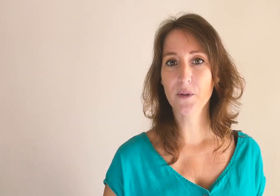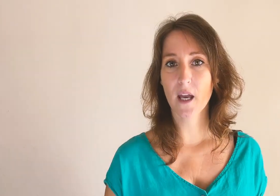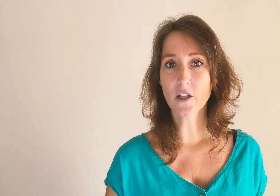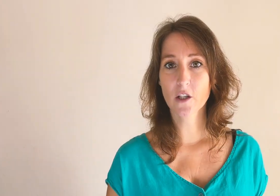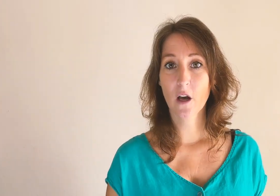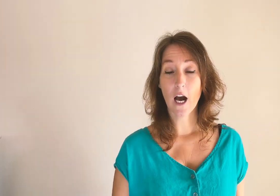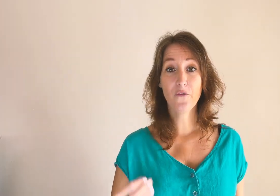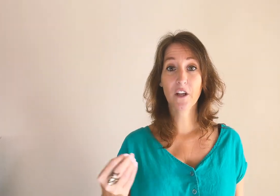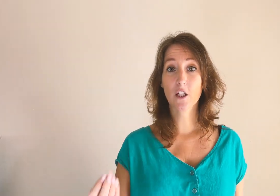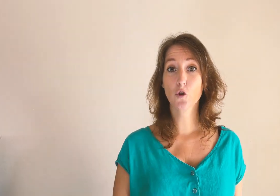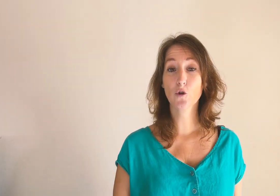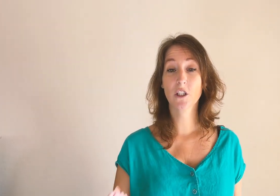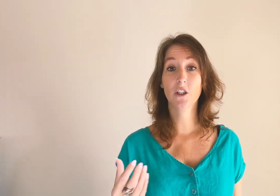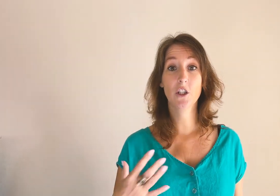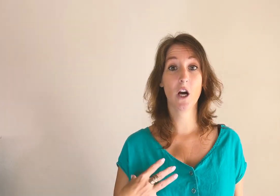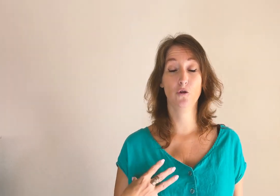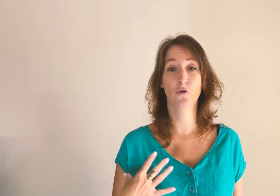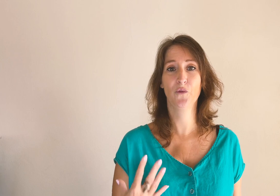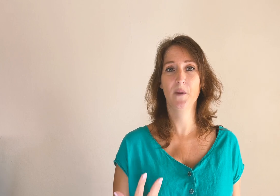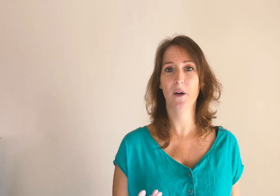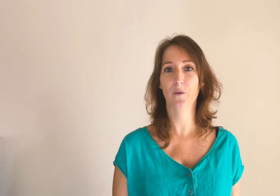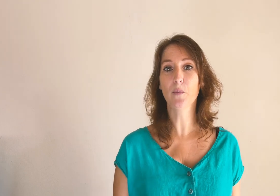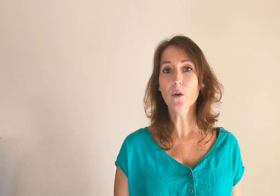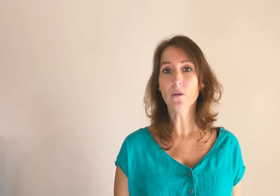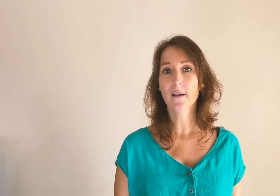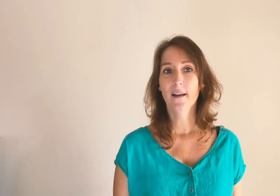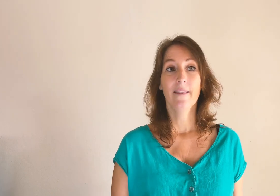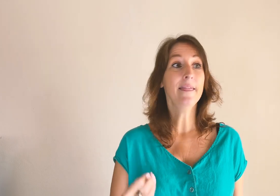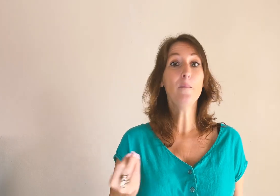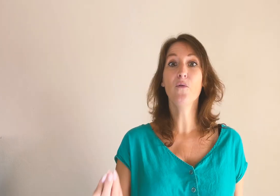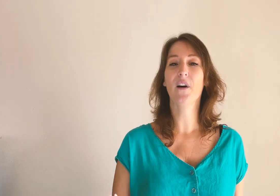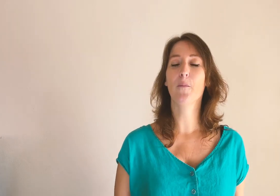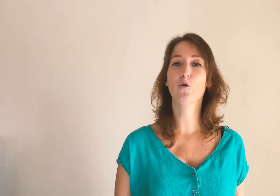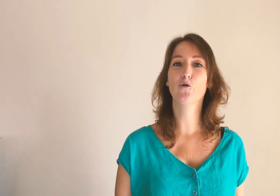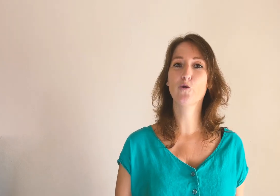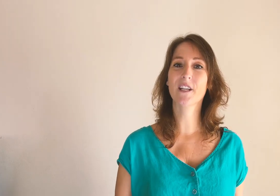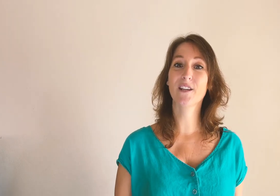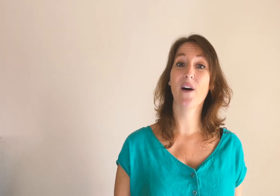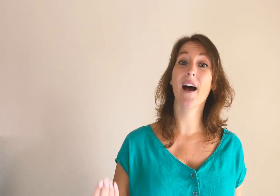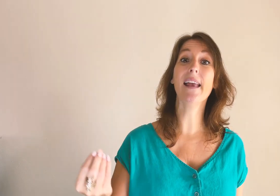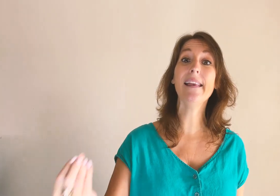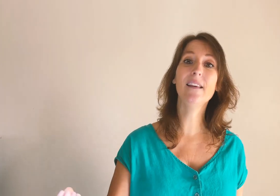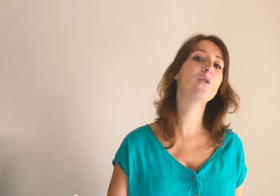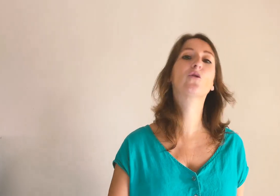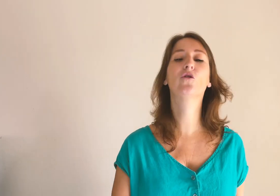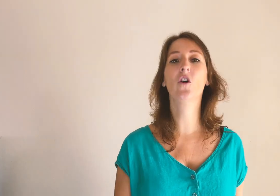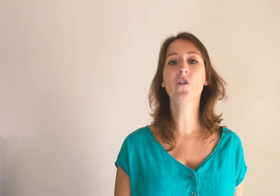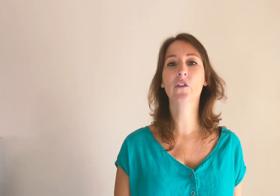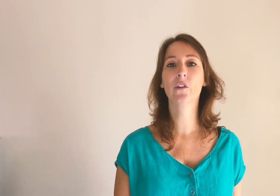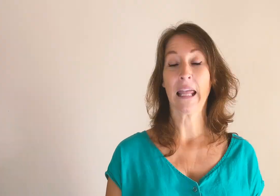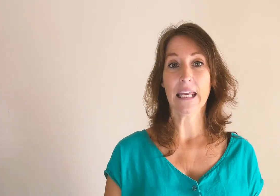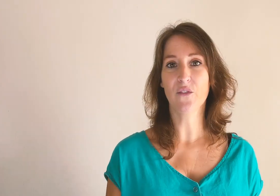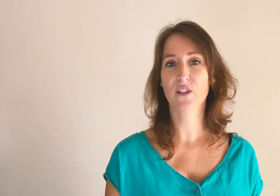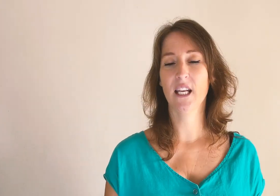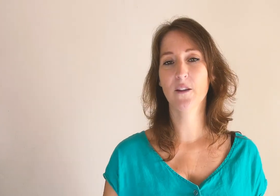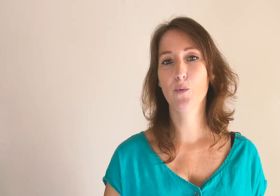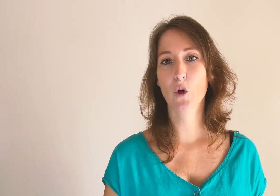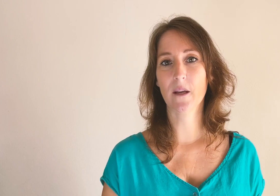piège à faire quelque chose qui, déjà, ne vous épanouit plus, n'est plus vraiment le sujet qui va aider votre audience. Et vous allez être bloqué.